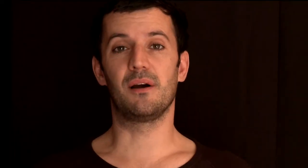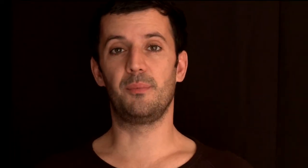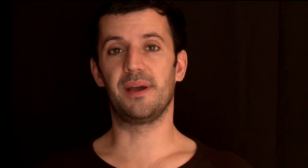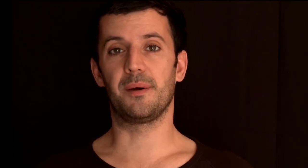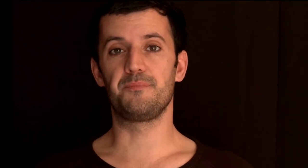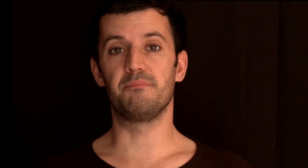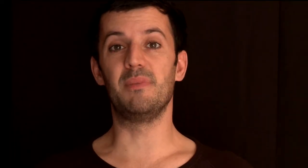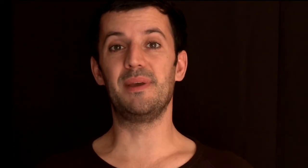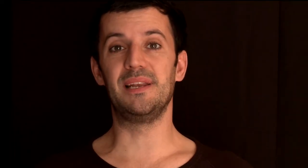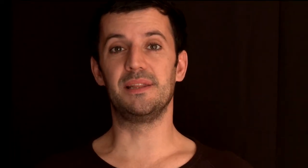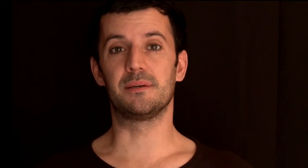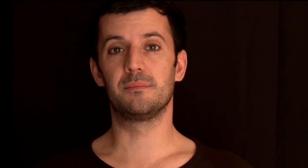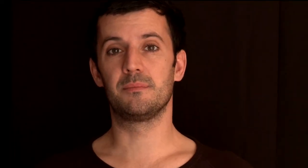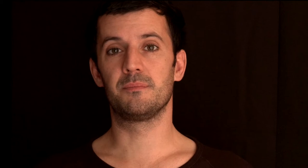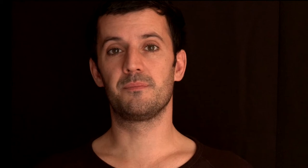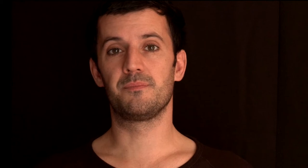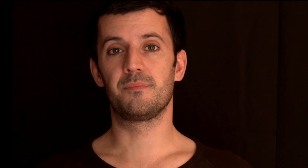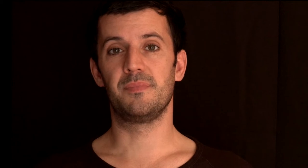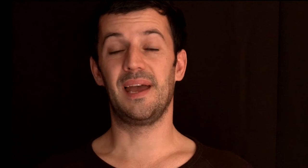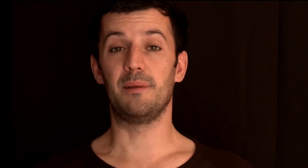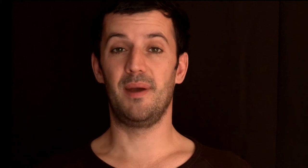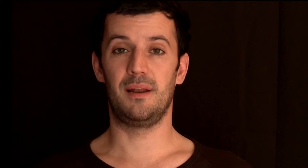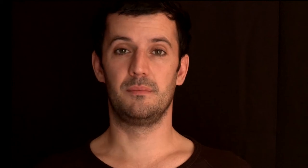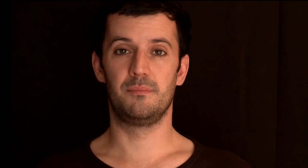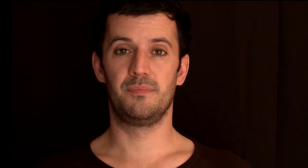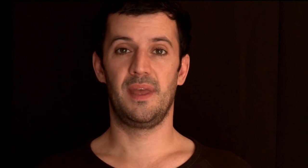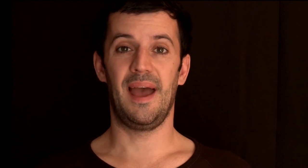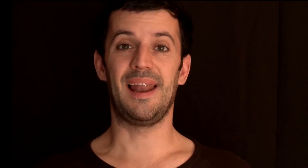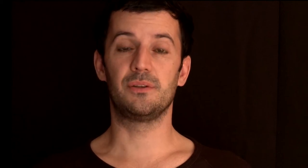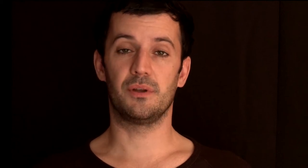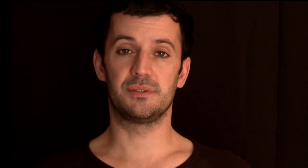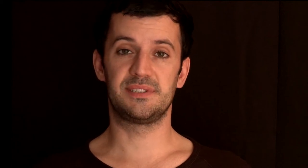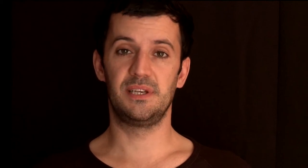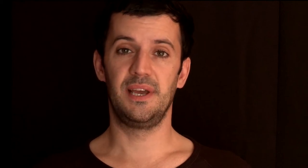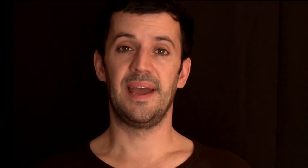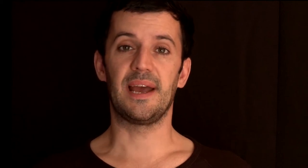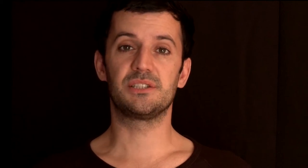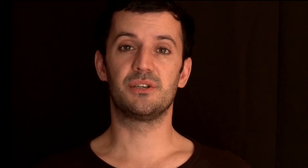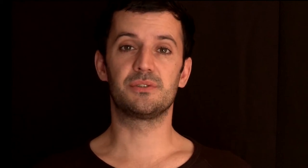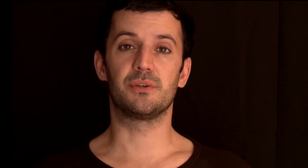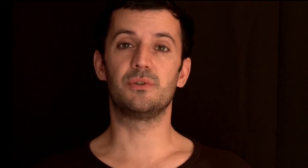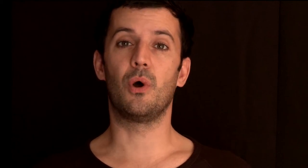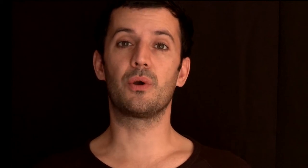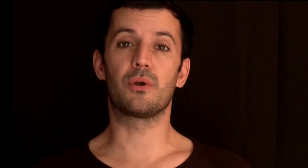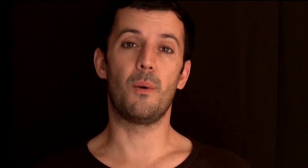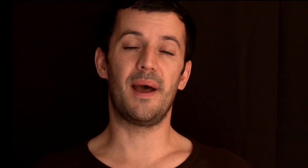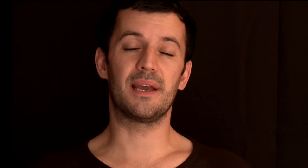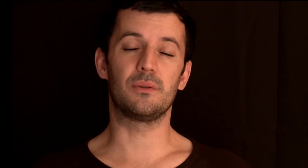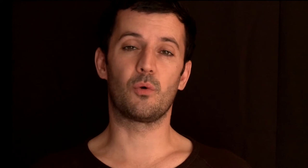grand-mère, Mémé-Line. Elle est belle, elle adore danser et elle chante dans une langue que Malek ne